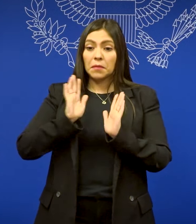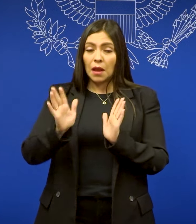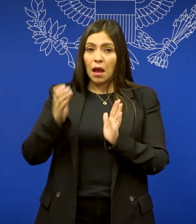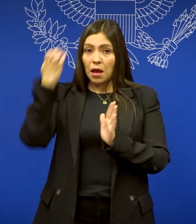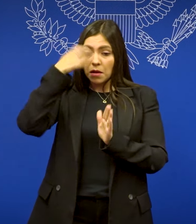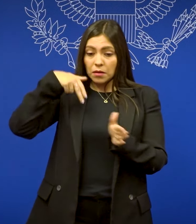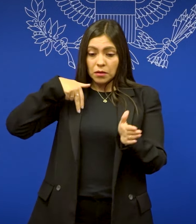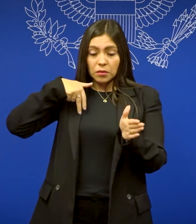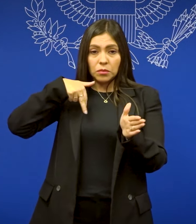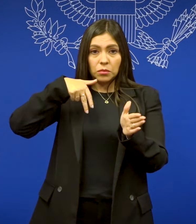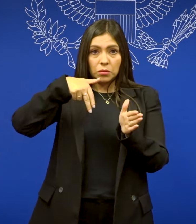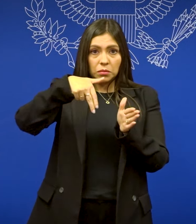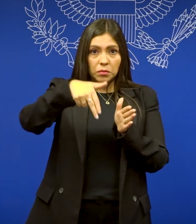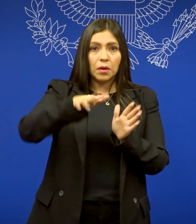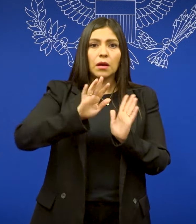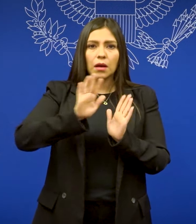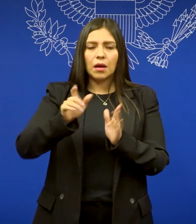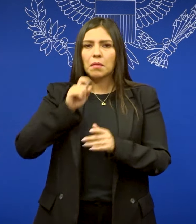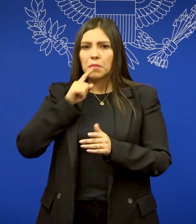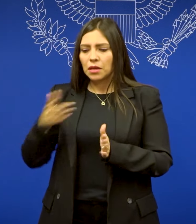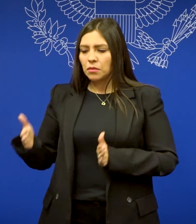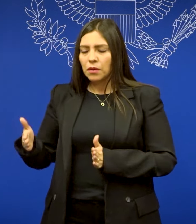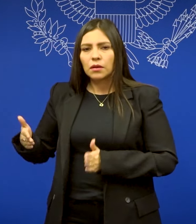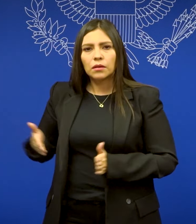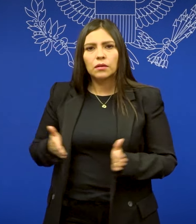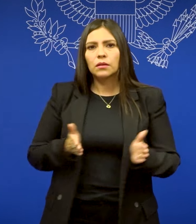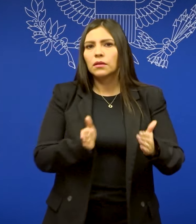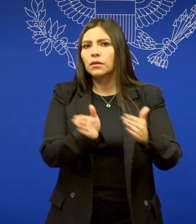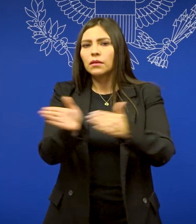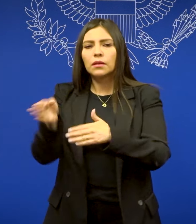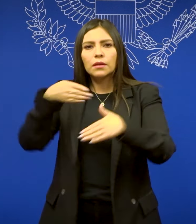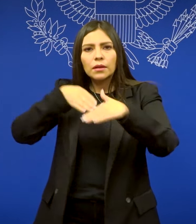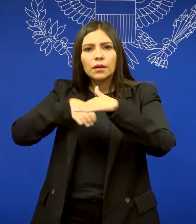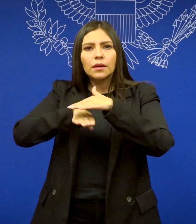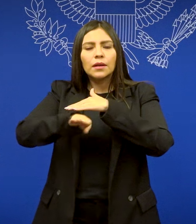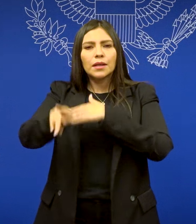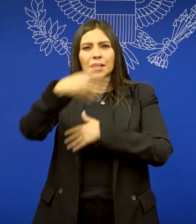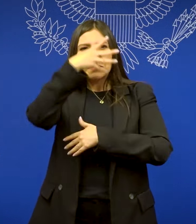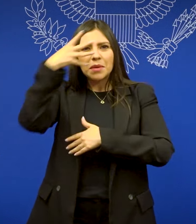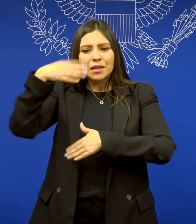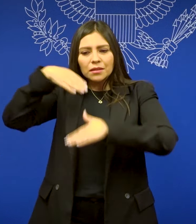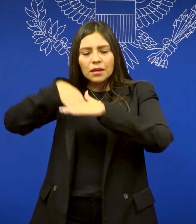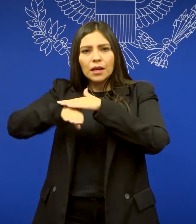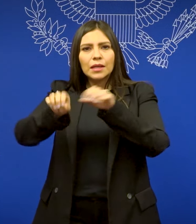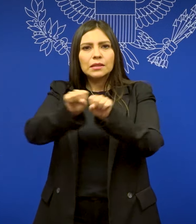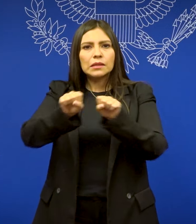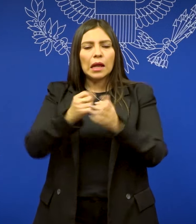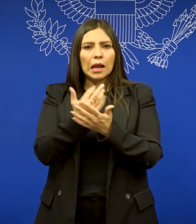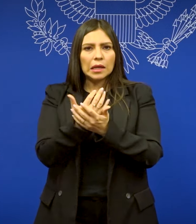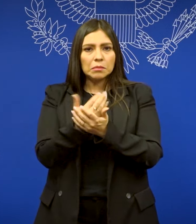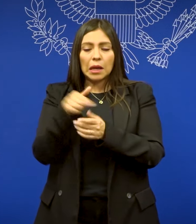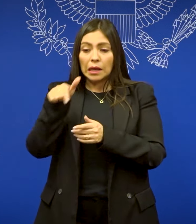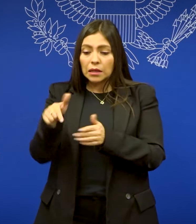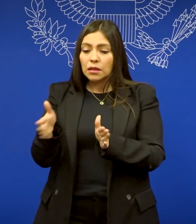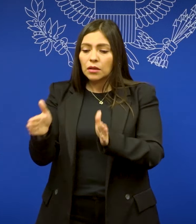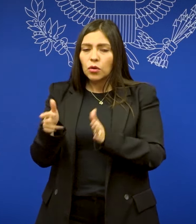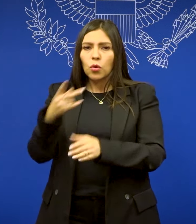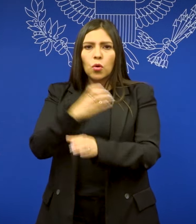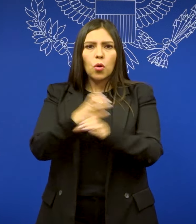Una vez que termine el proceso de escaneo, llevarás tu bandeja a la sala de espera de visas. Ahí podrás